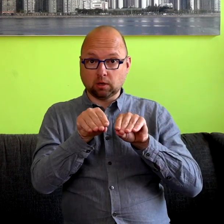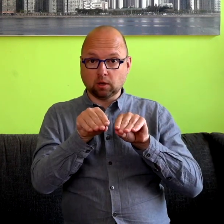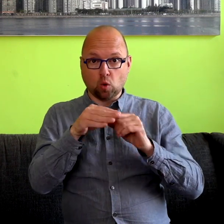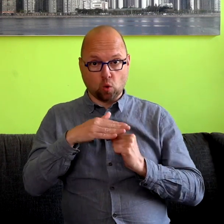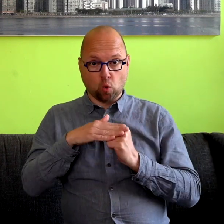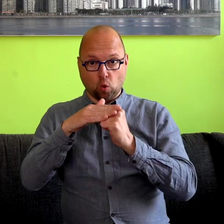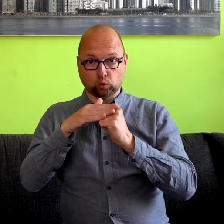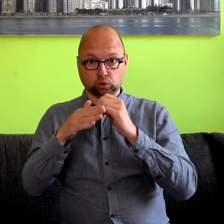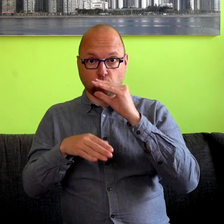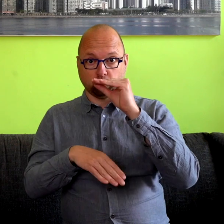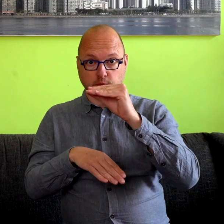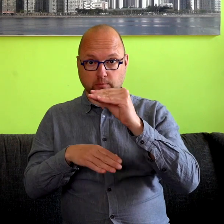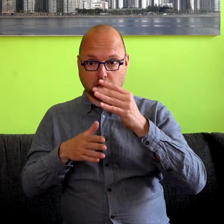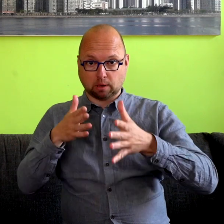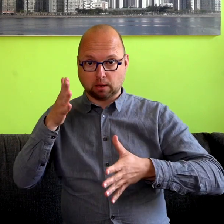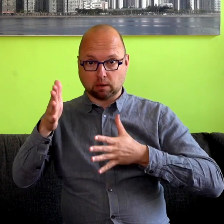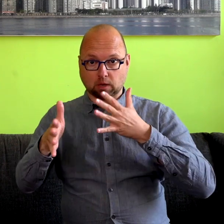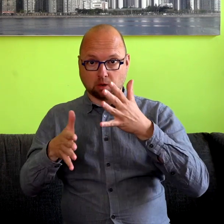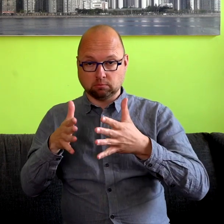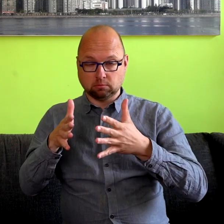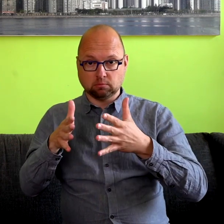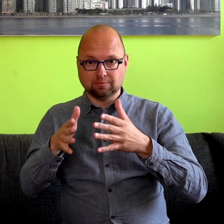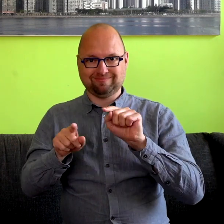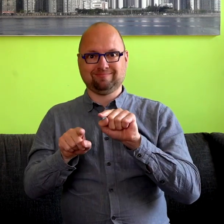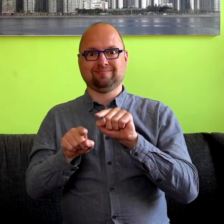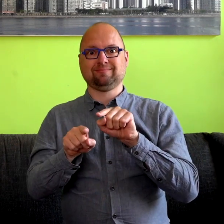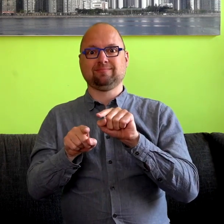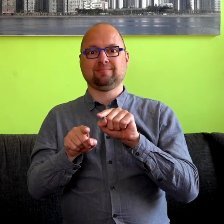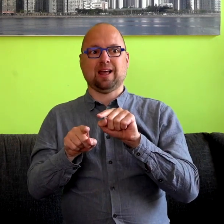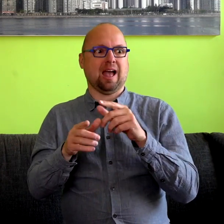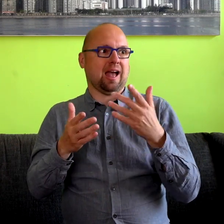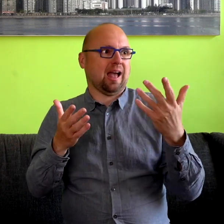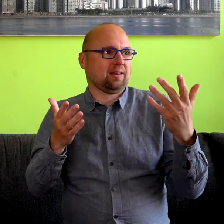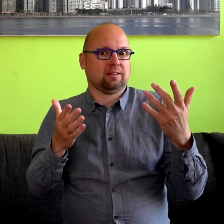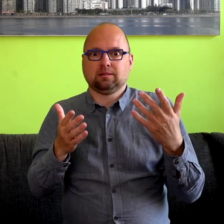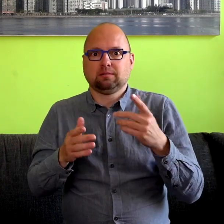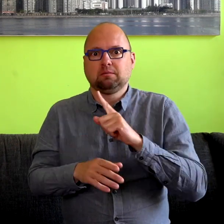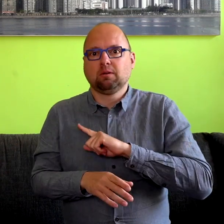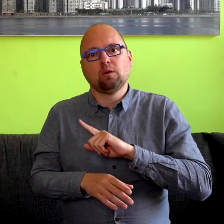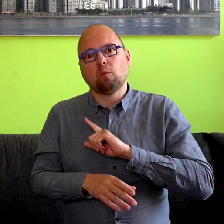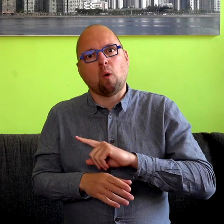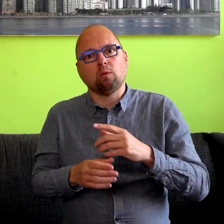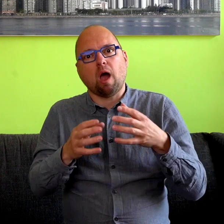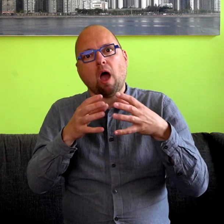spraak, en zo onze spraak ondersteunen met gebaren, is dus eigenlijk niets meer dan een